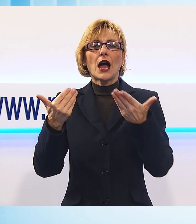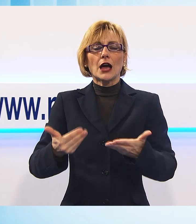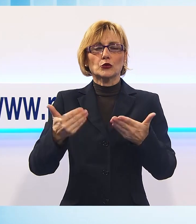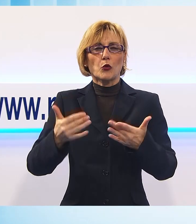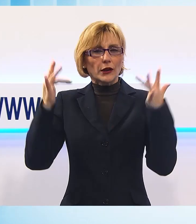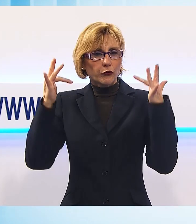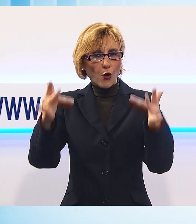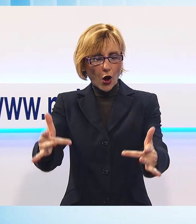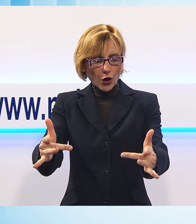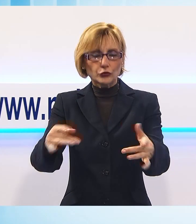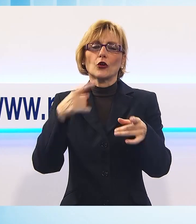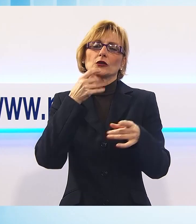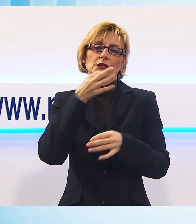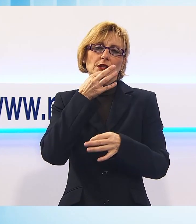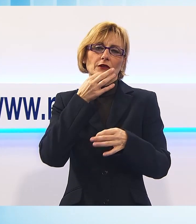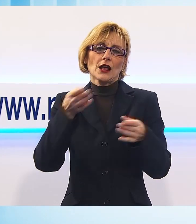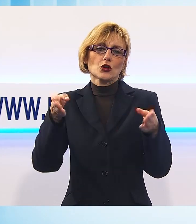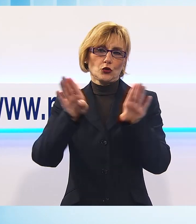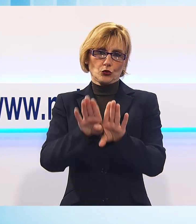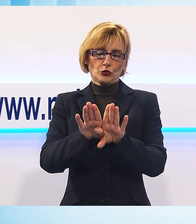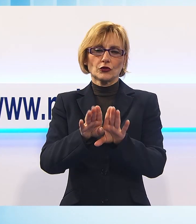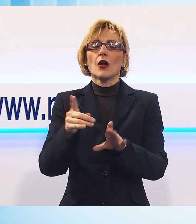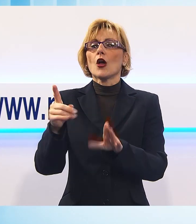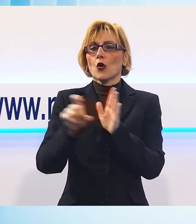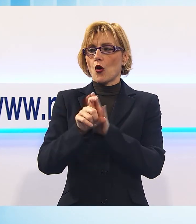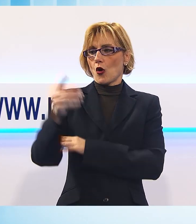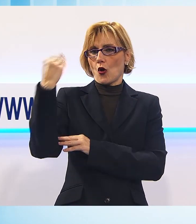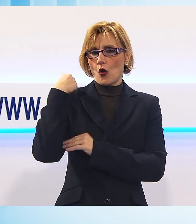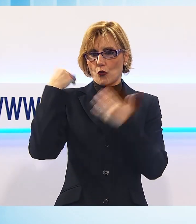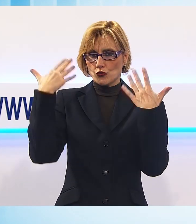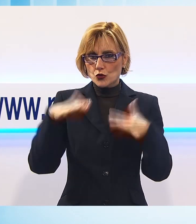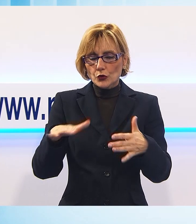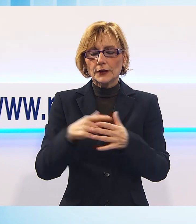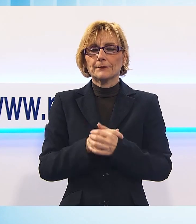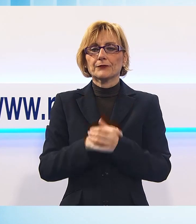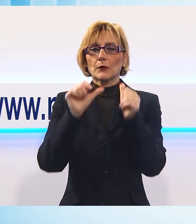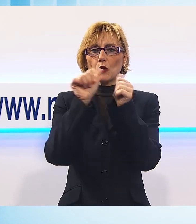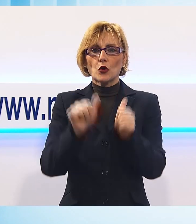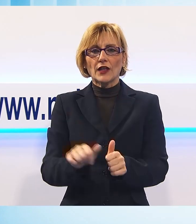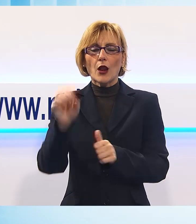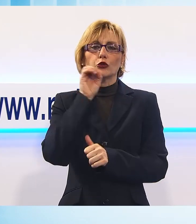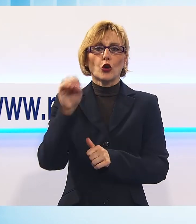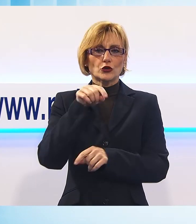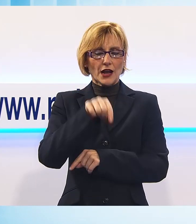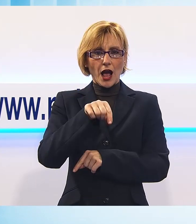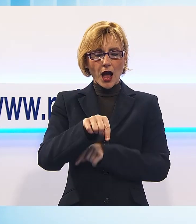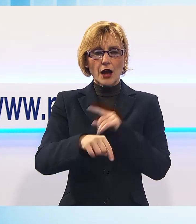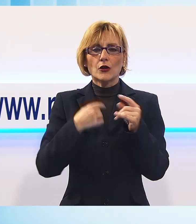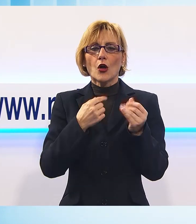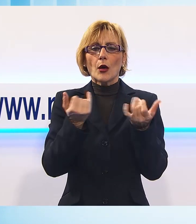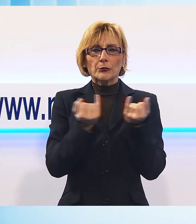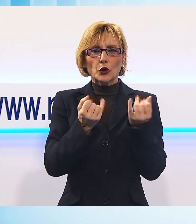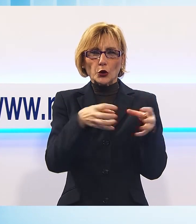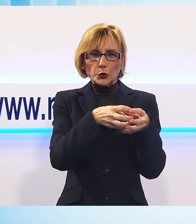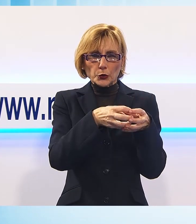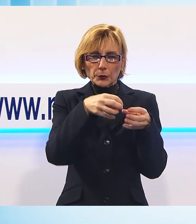svuotamento e quindi alla sua chiusura come richiesto dal Comune. Il cosiddetto modello toscano, con piccoli gruppi di migranti distribuiti in